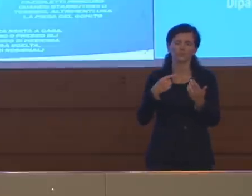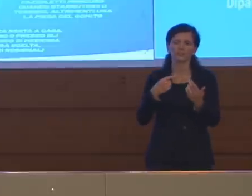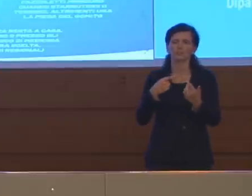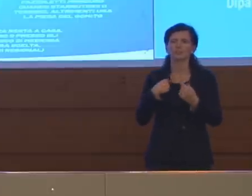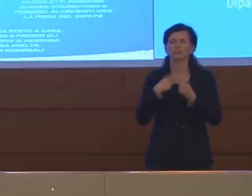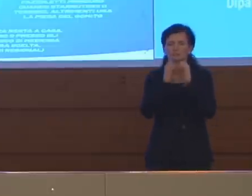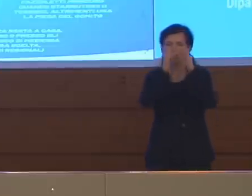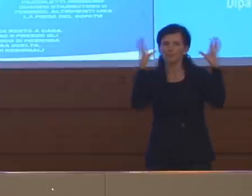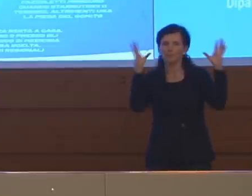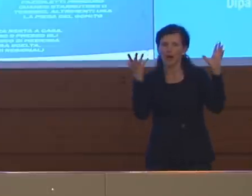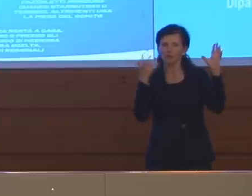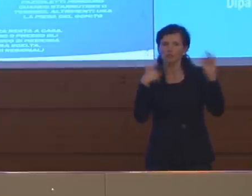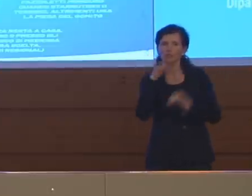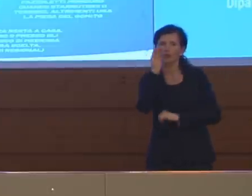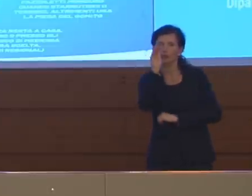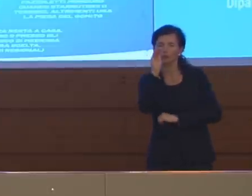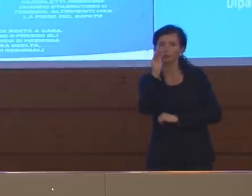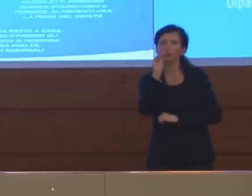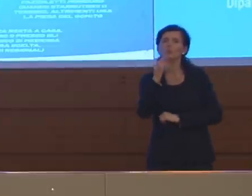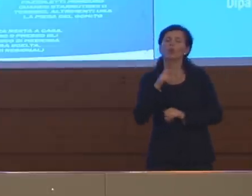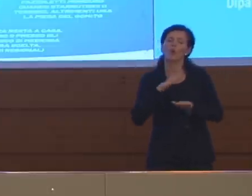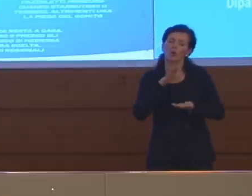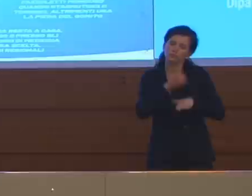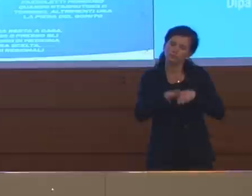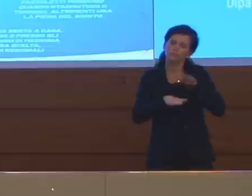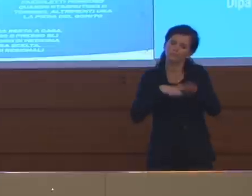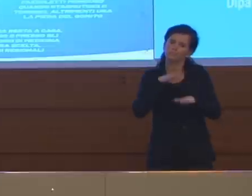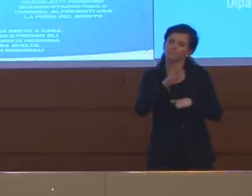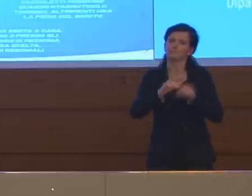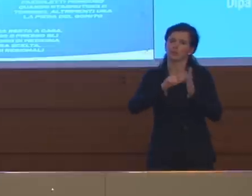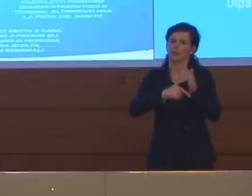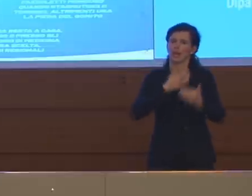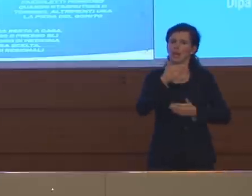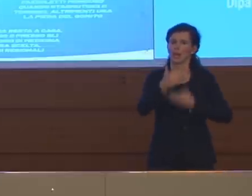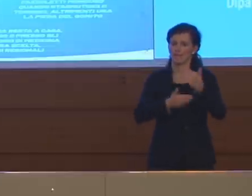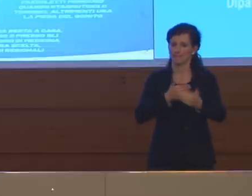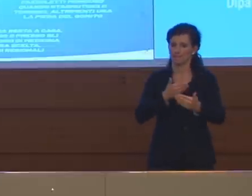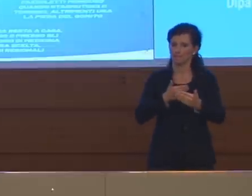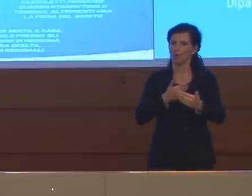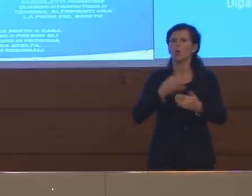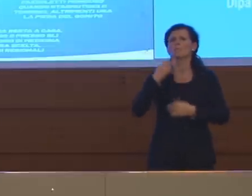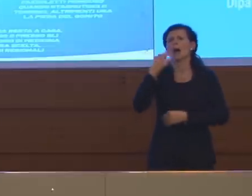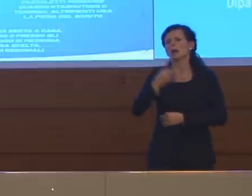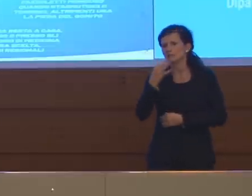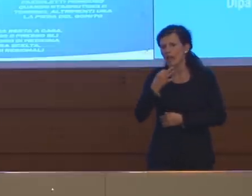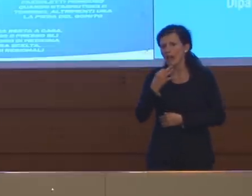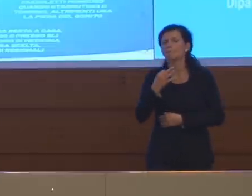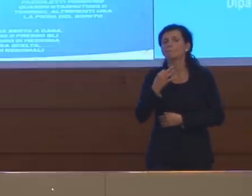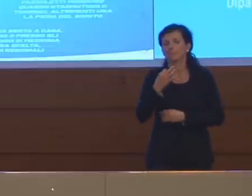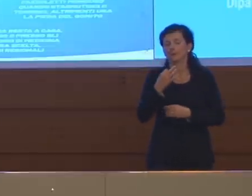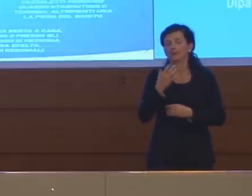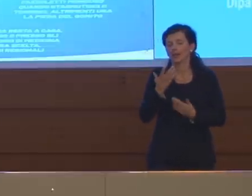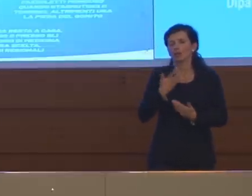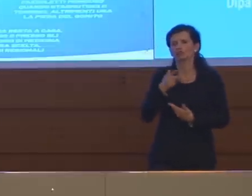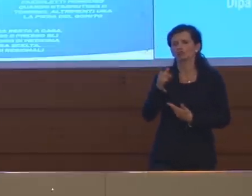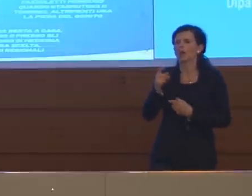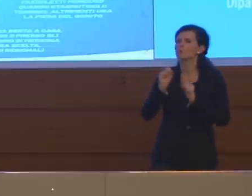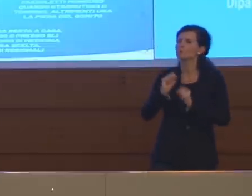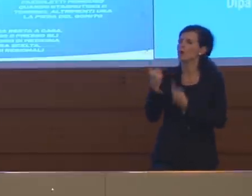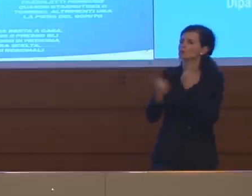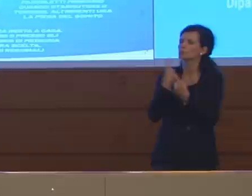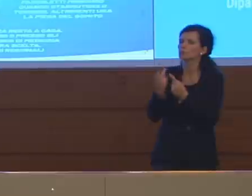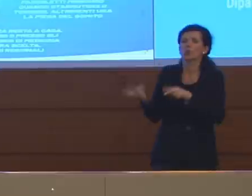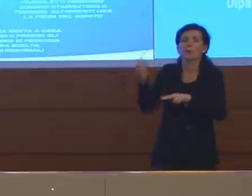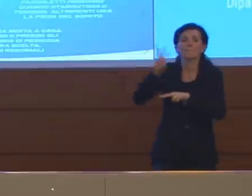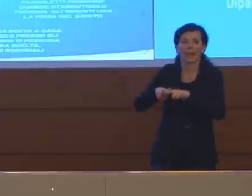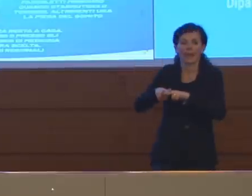sostenibile passo dopo passo procedere. Però dobbiamo sempre avere tutti gli scenari, anche quelli peggiori, in mente. Quindi oggi non abbiamo